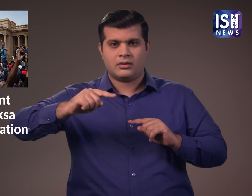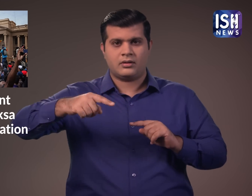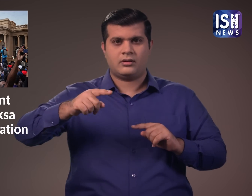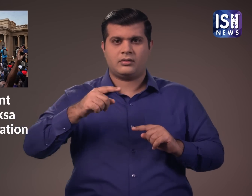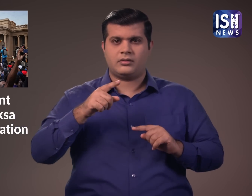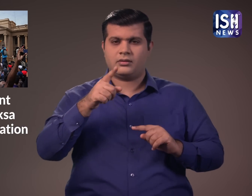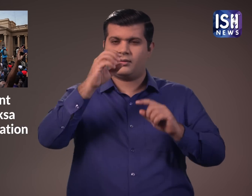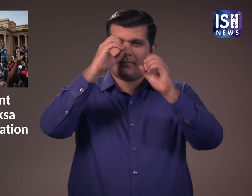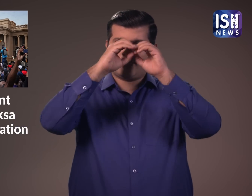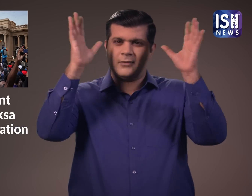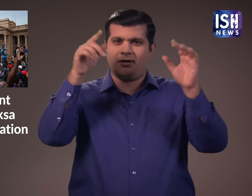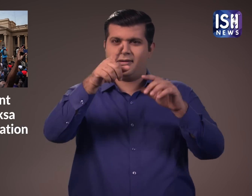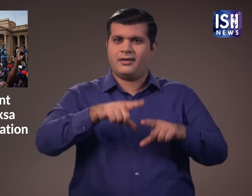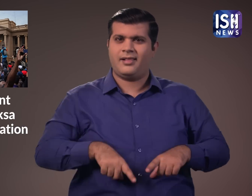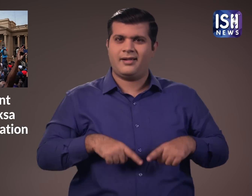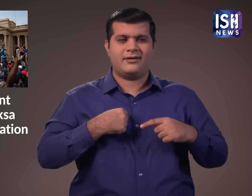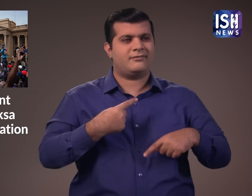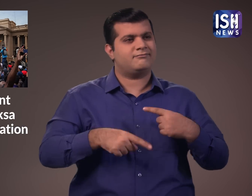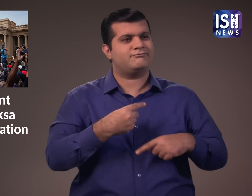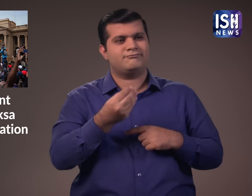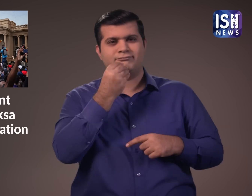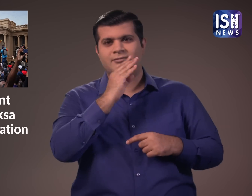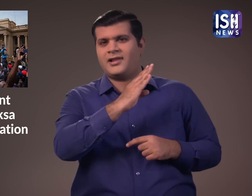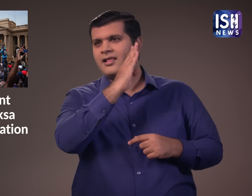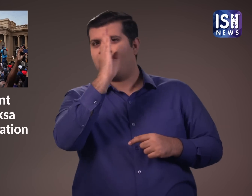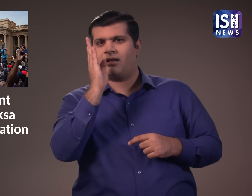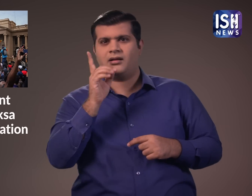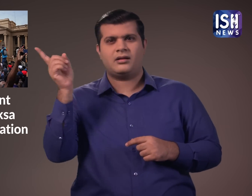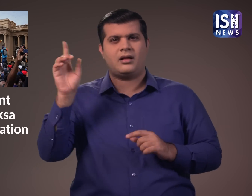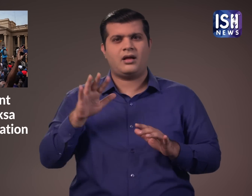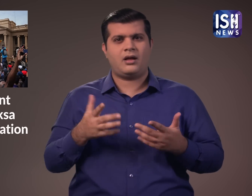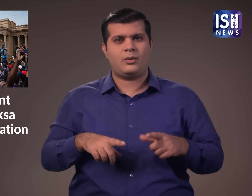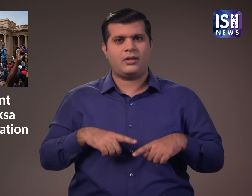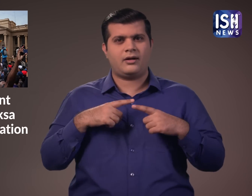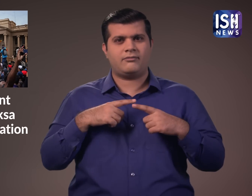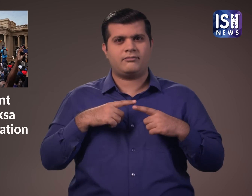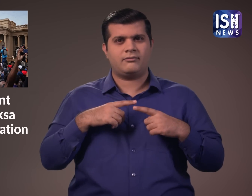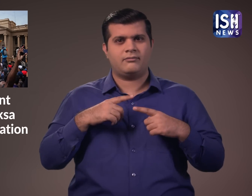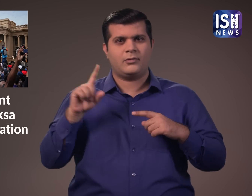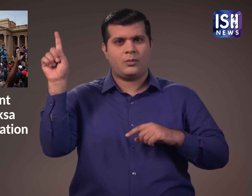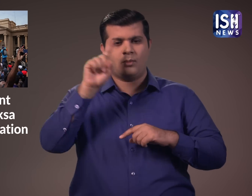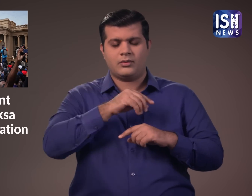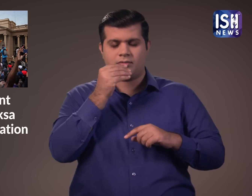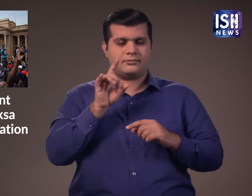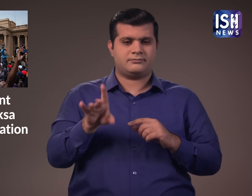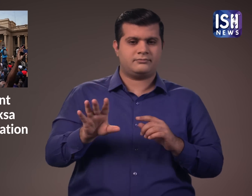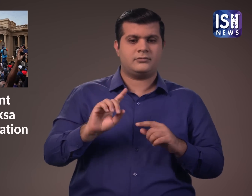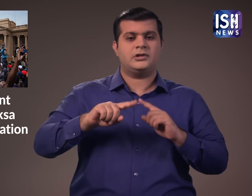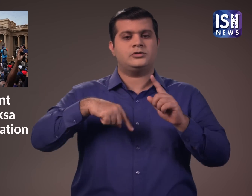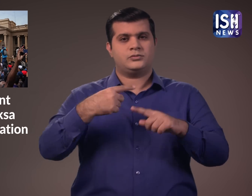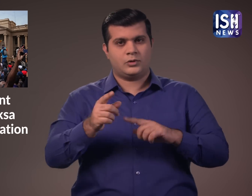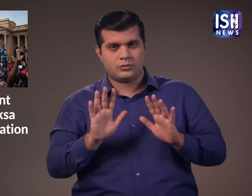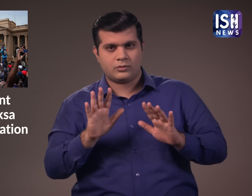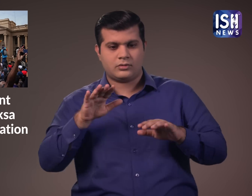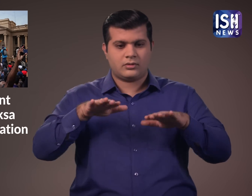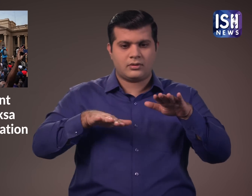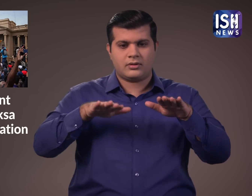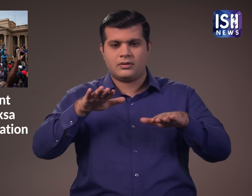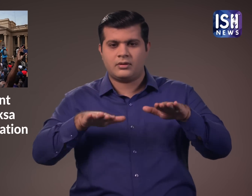जरा सोचिए, जब आपको समय पर भोजन करने की आदत हो जाती है और अगर आपको वेकलपिक दिनों में भोजन करना पड़ता है